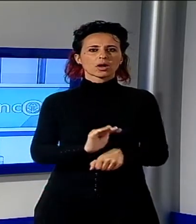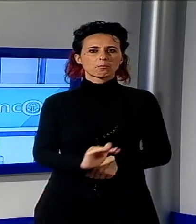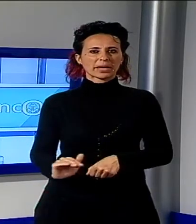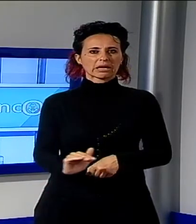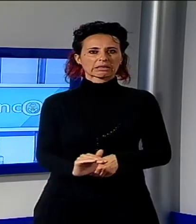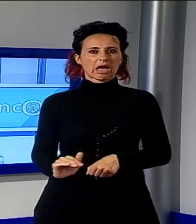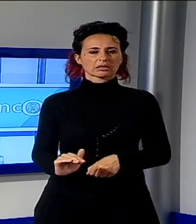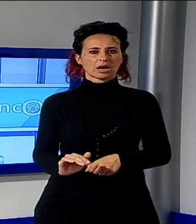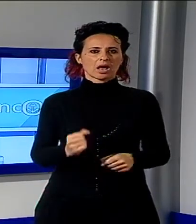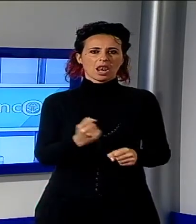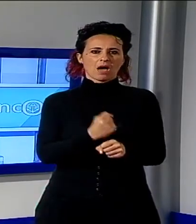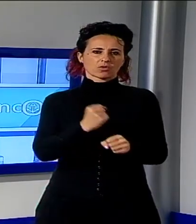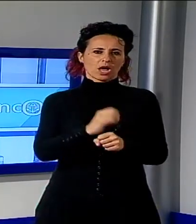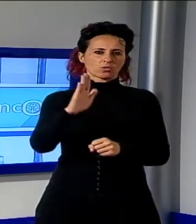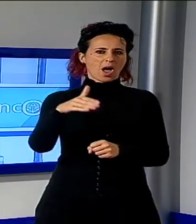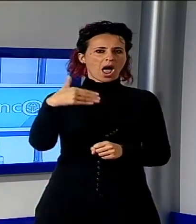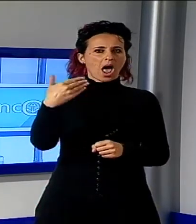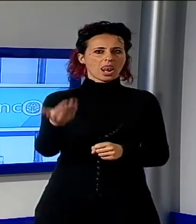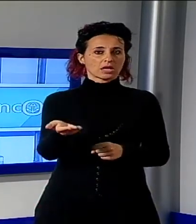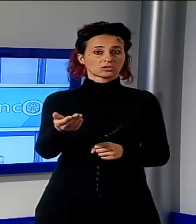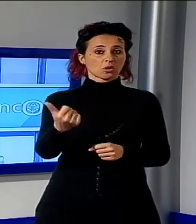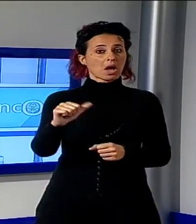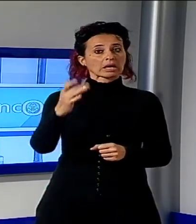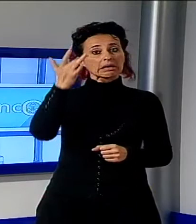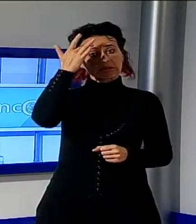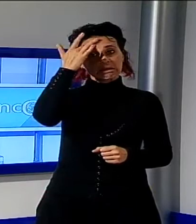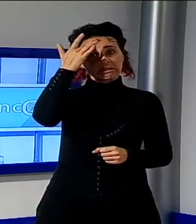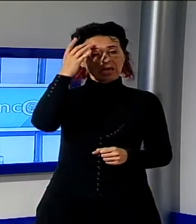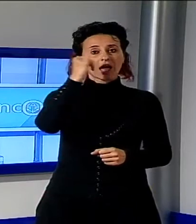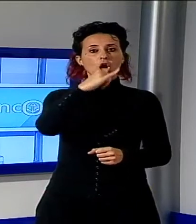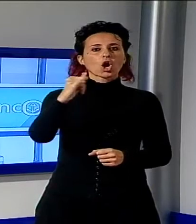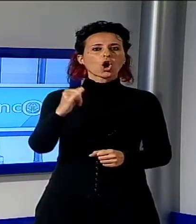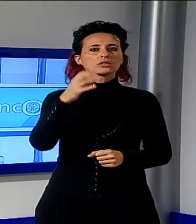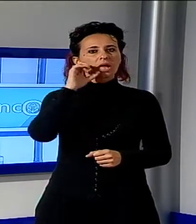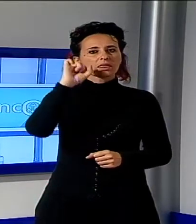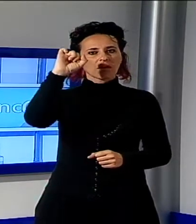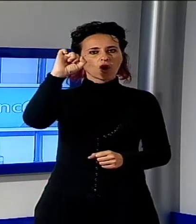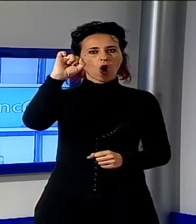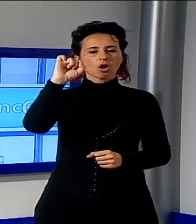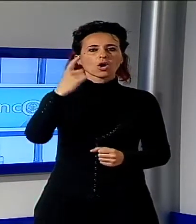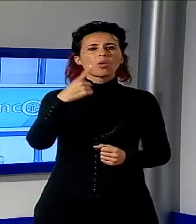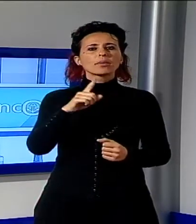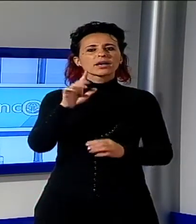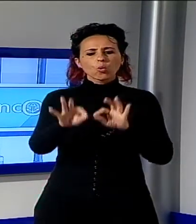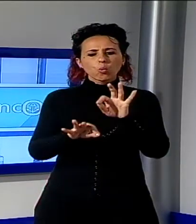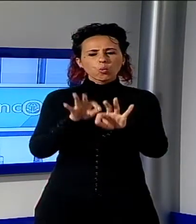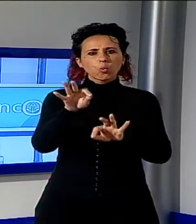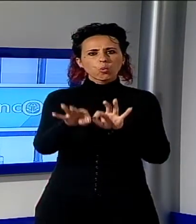Costa d'Avorio e negli ultimi dieci anni in India per portare cure e soccorso soprattutto ai bambini che vivono